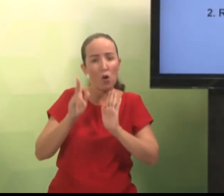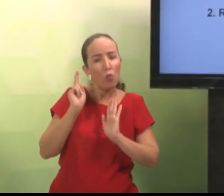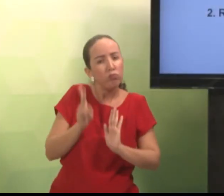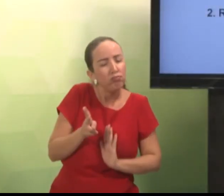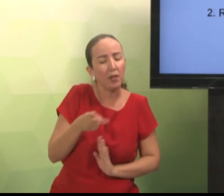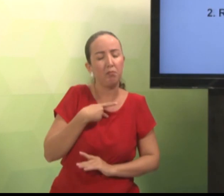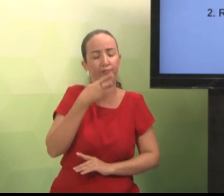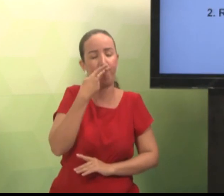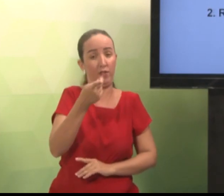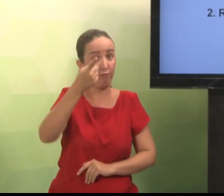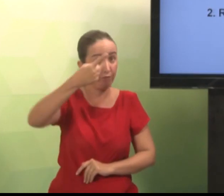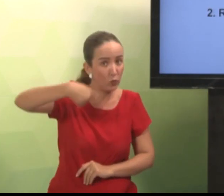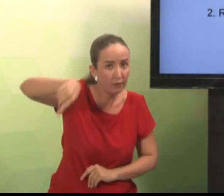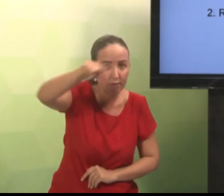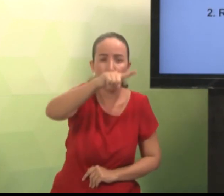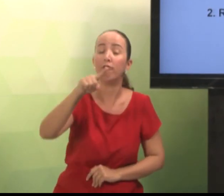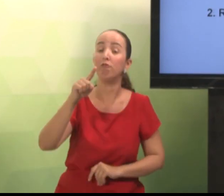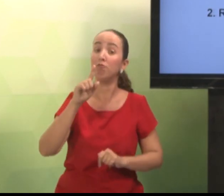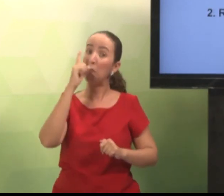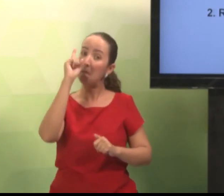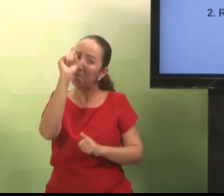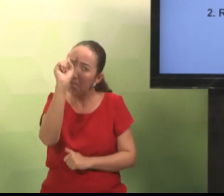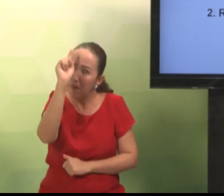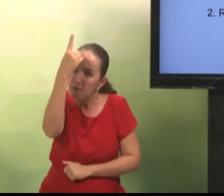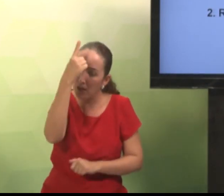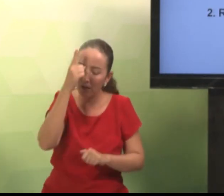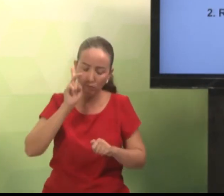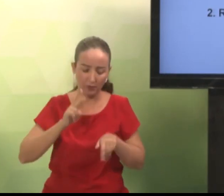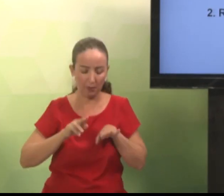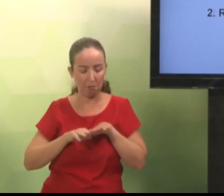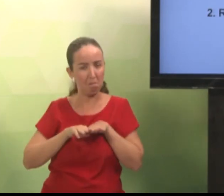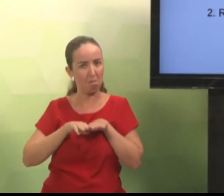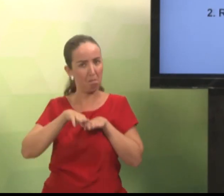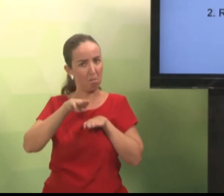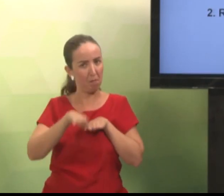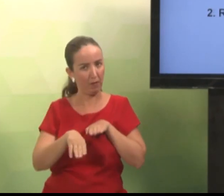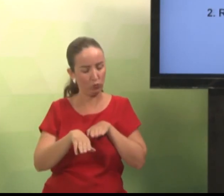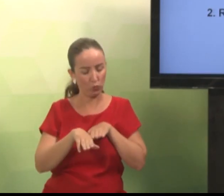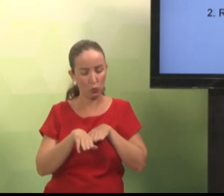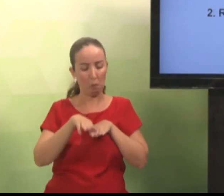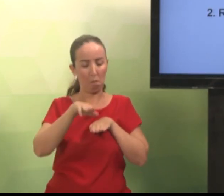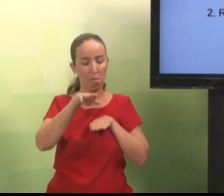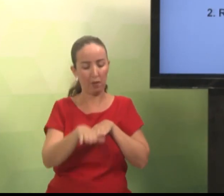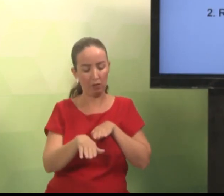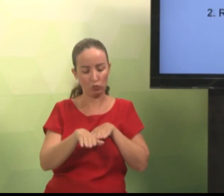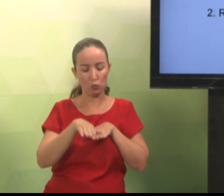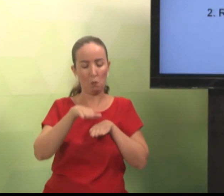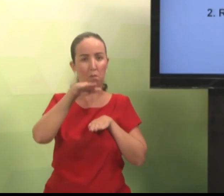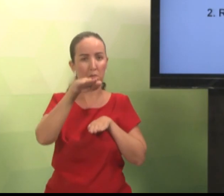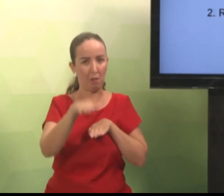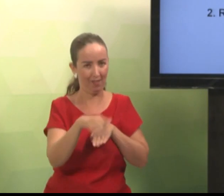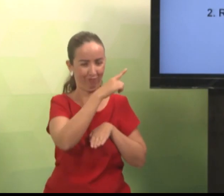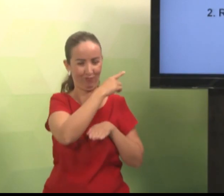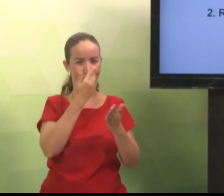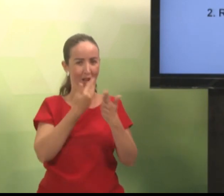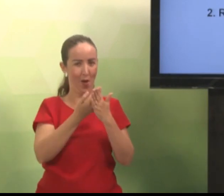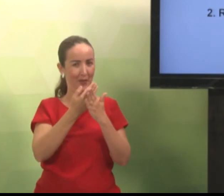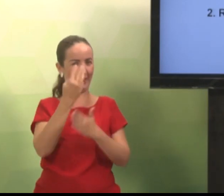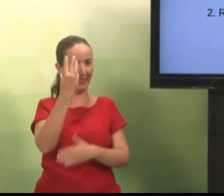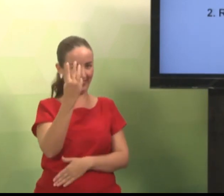Então, dando continuidade. Eu falo com vocês. O primeiro passo. De vários. Que vocês